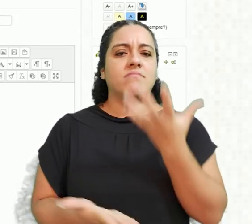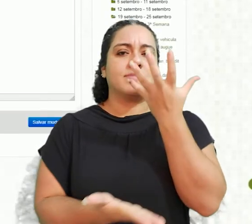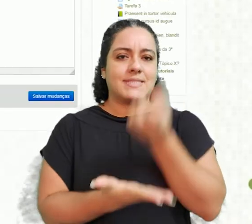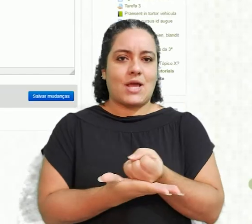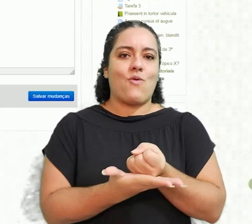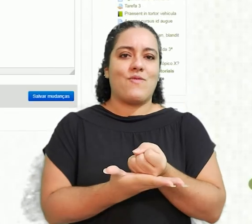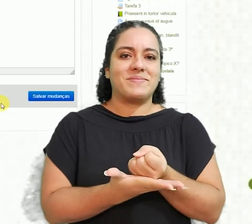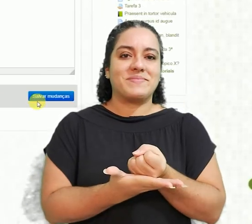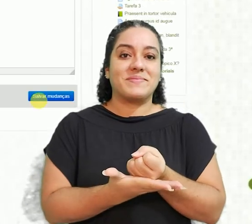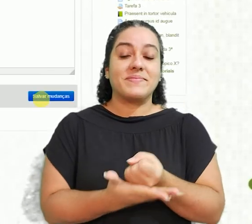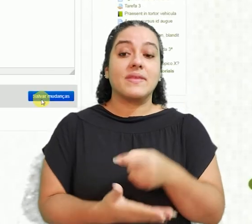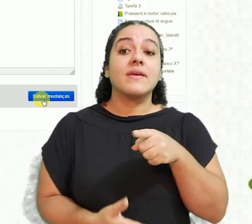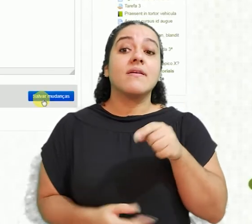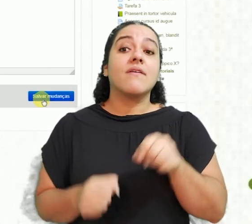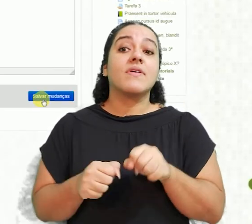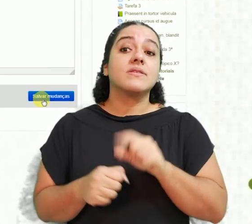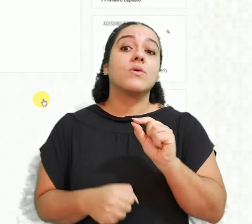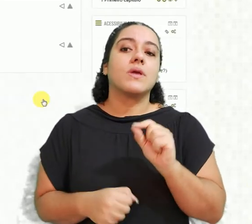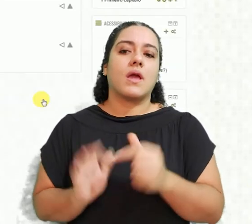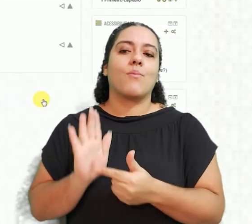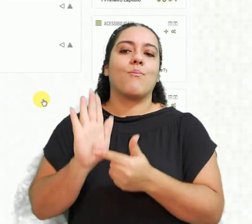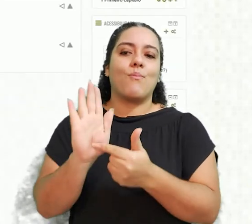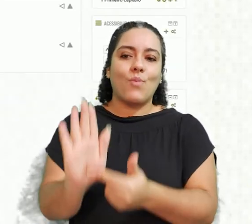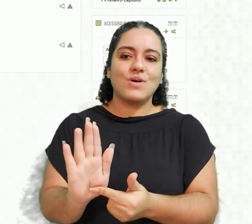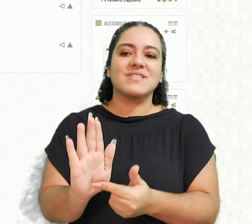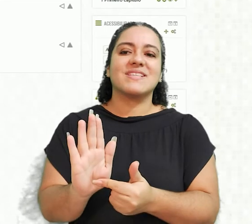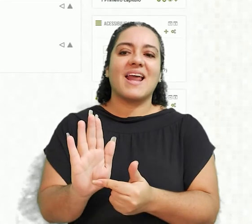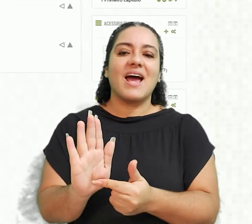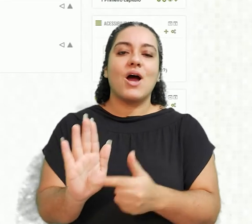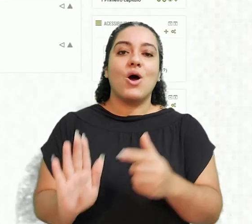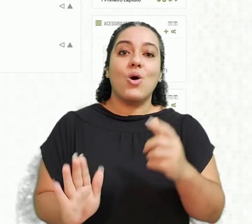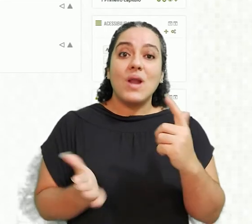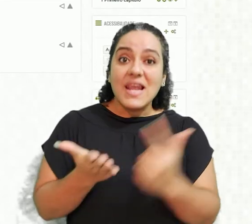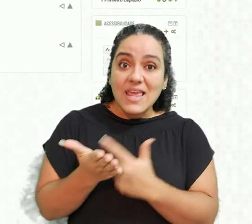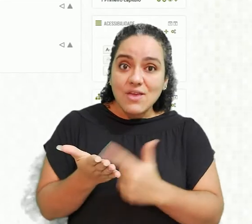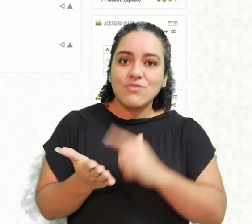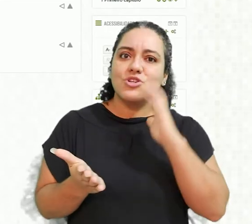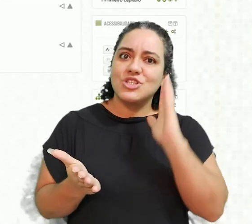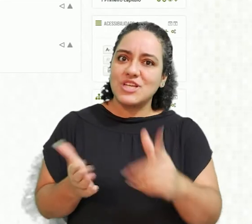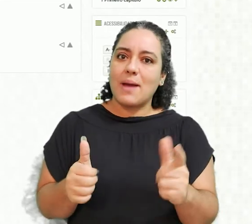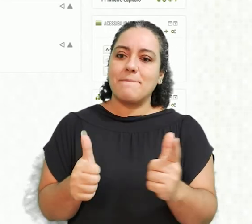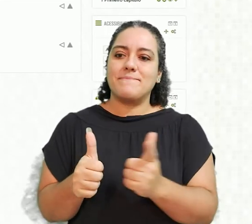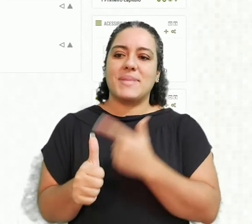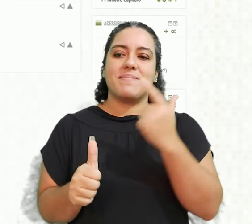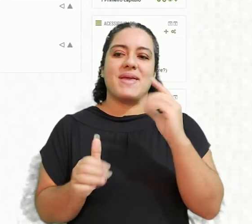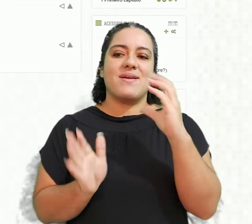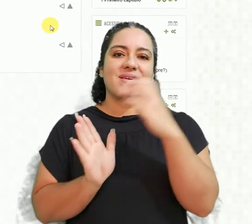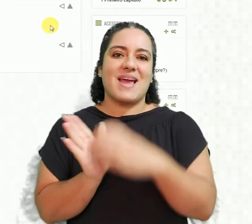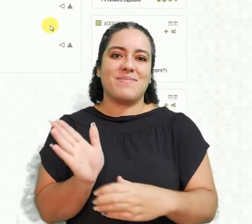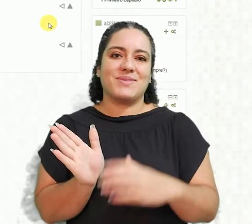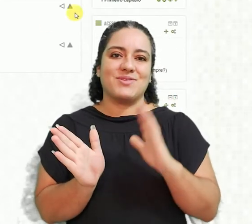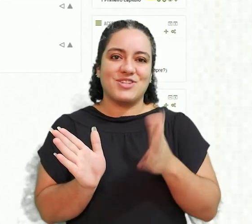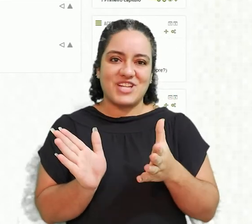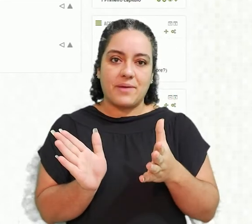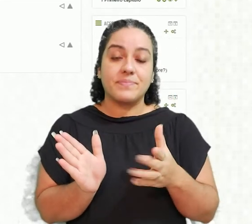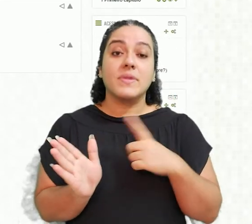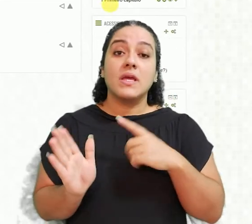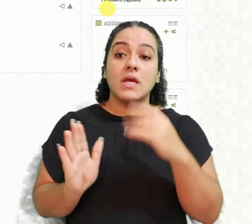E aí vamos salvar. O que ele vai fazer? Vai nos mostrar o livro já com o primeiro capítulo, tá certo? E vocês veem que a